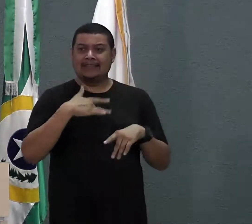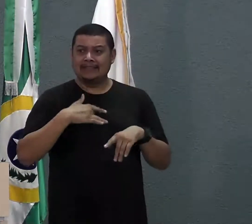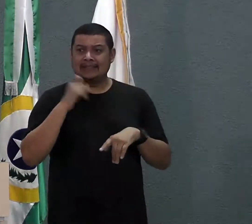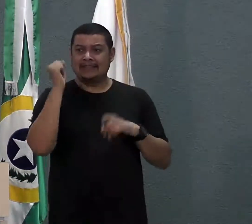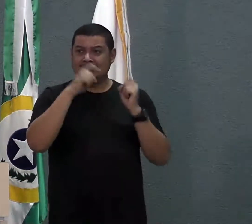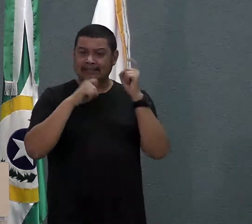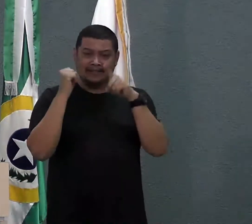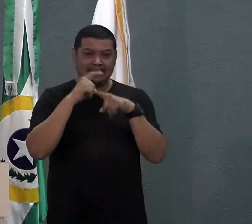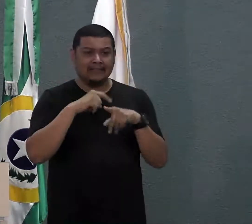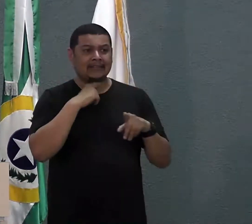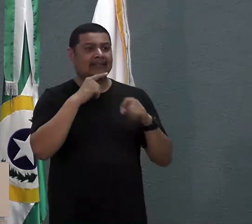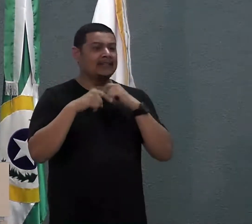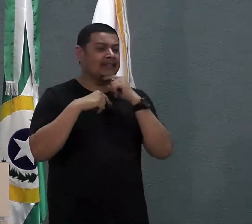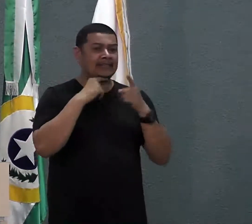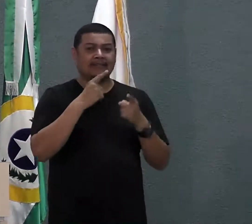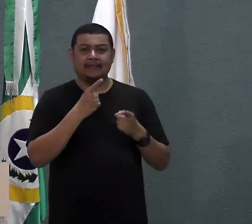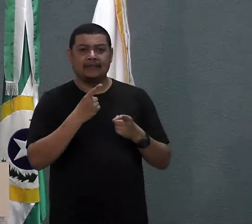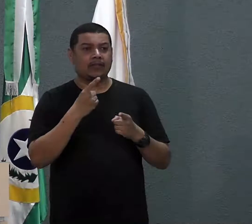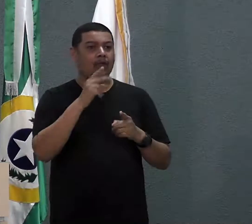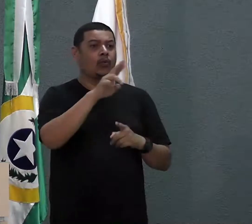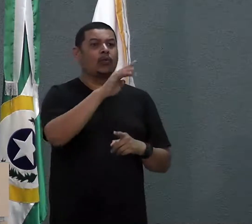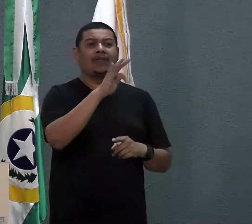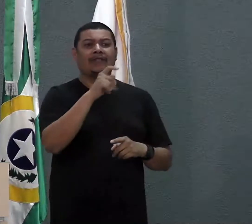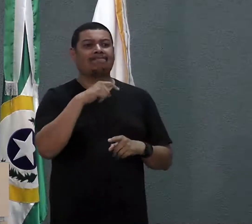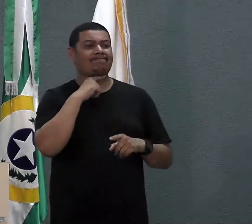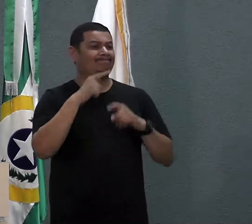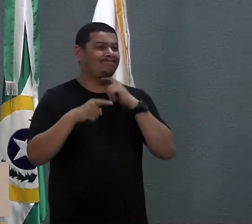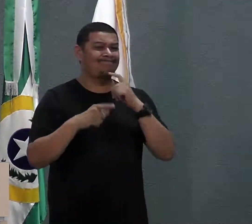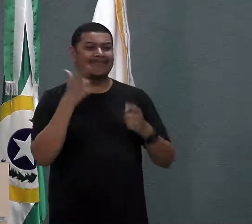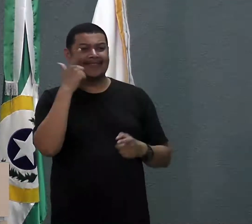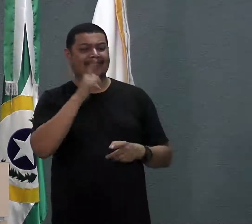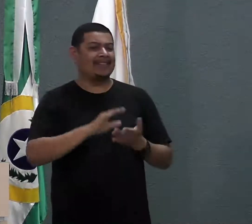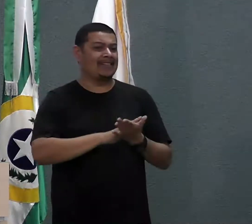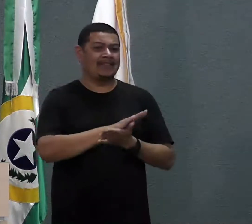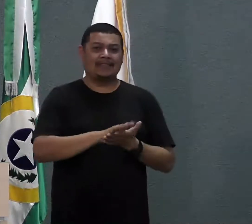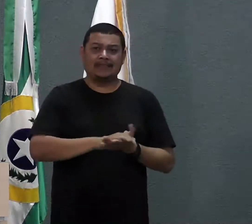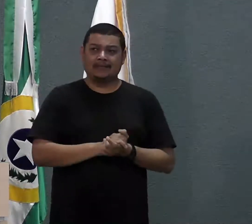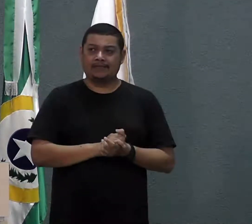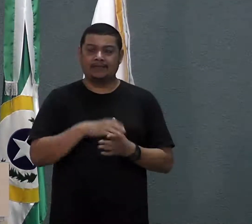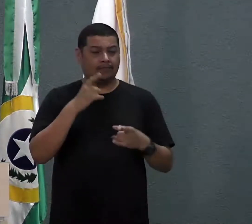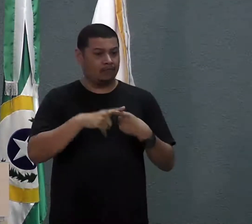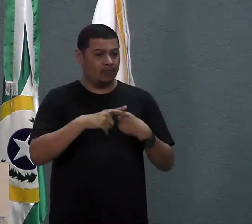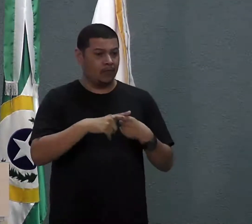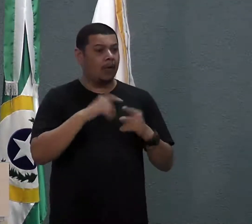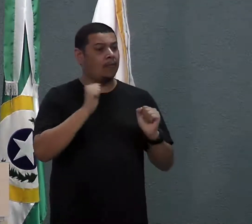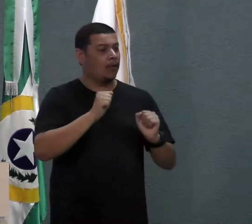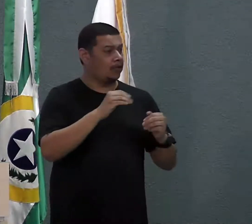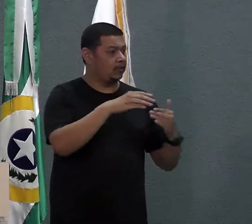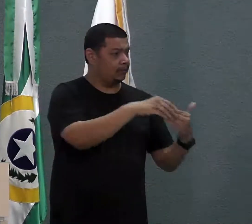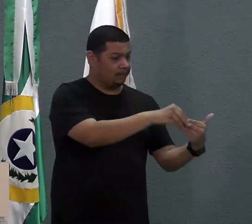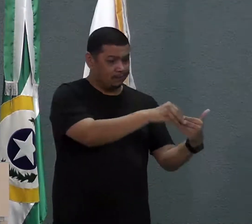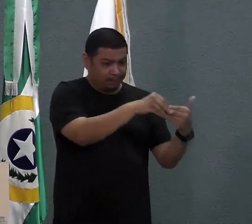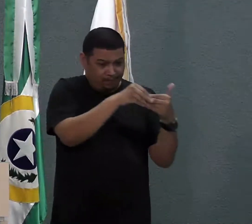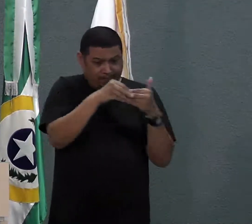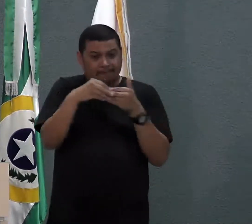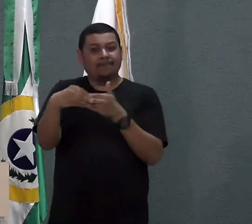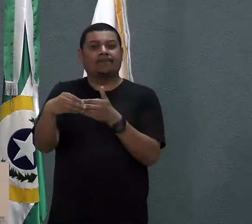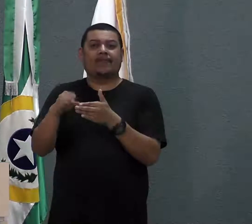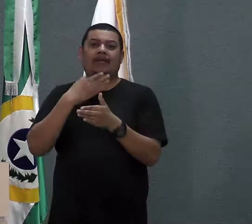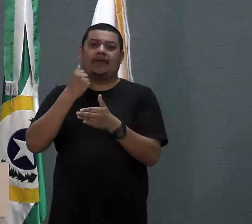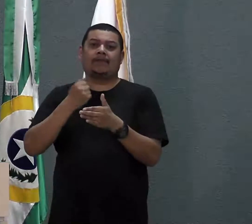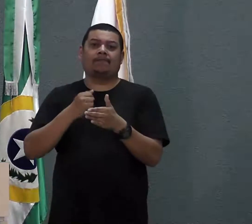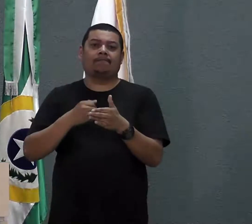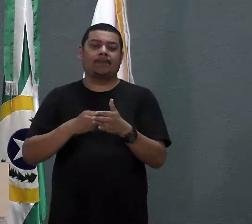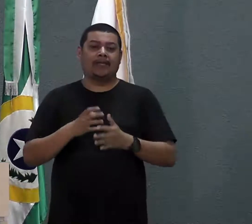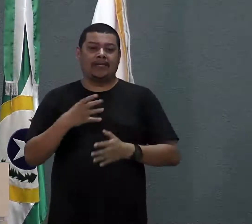não conseguindo uma UTI capiche, para que de repente pudesse ter um atendimento melhor. E